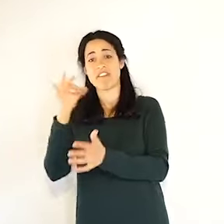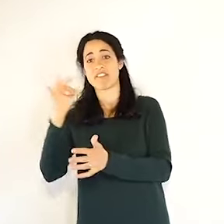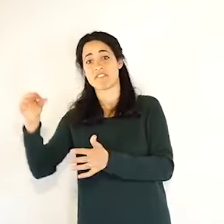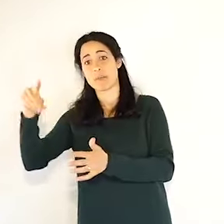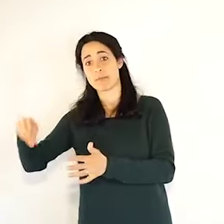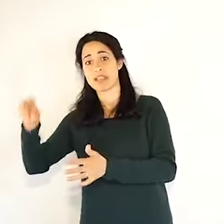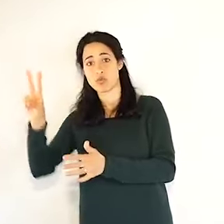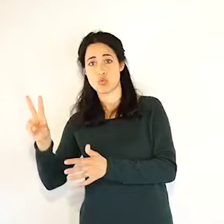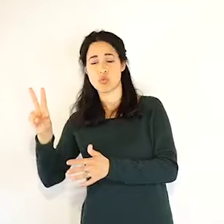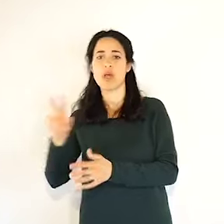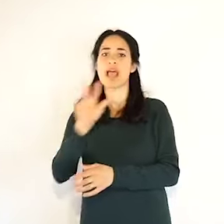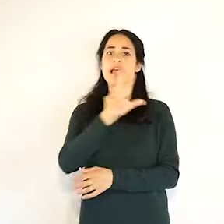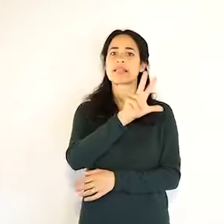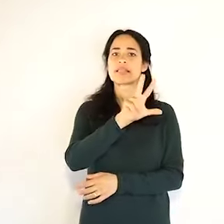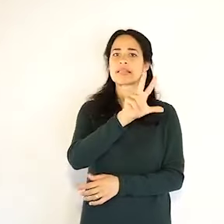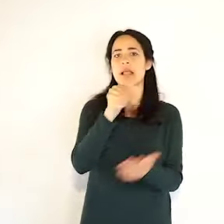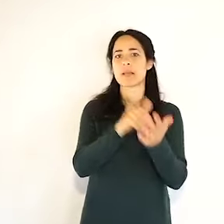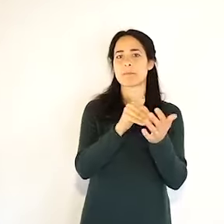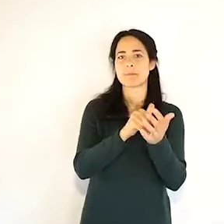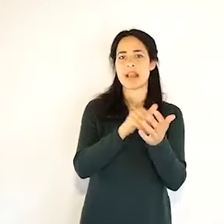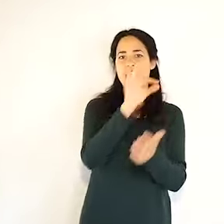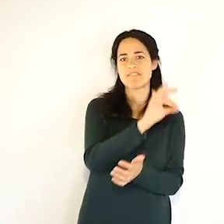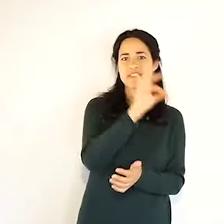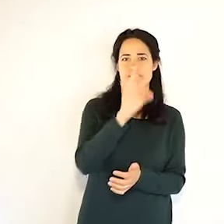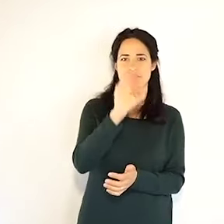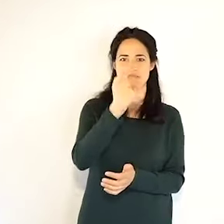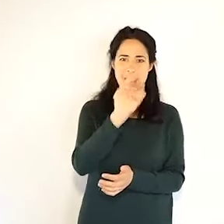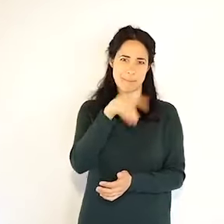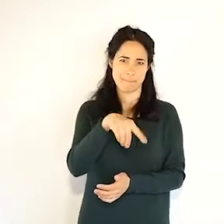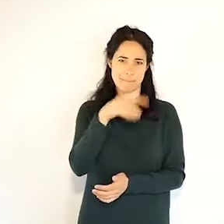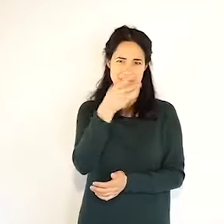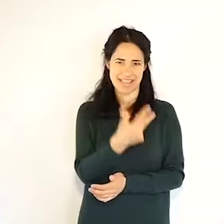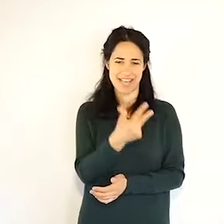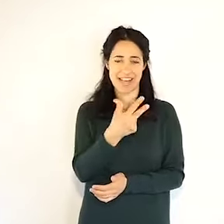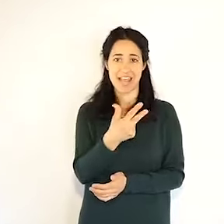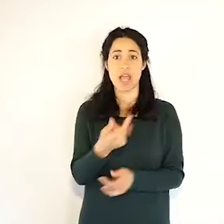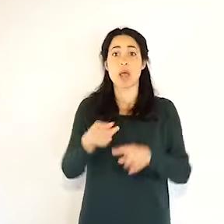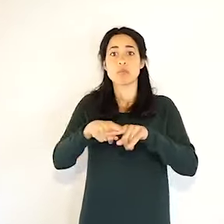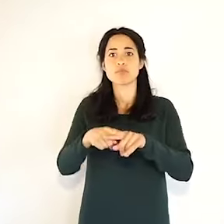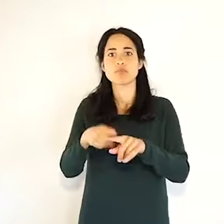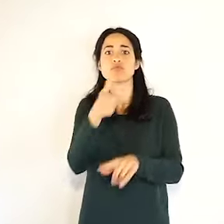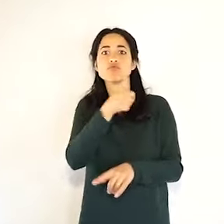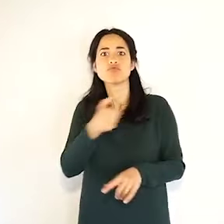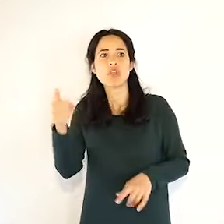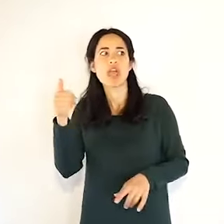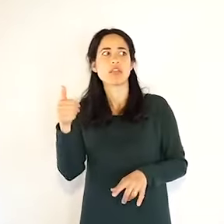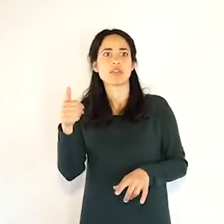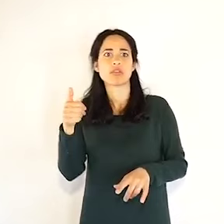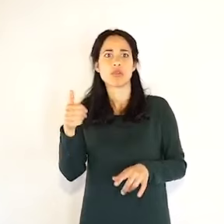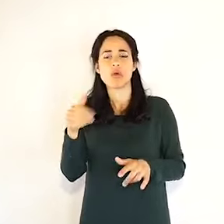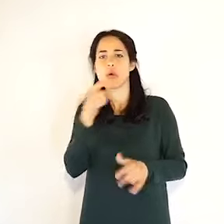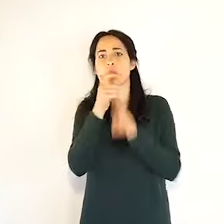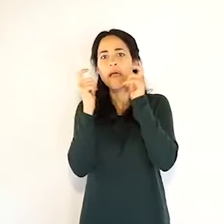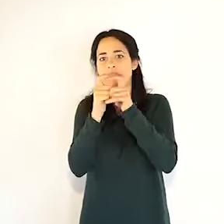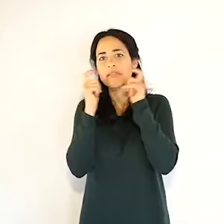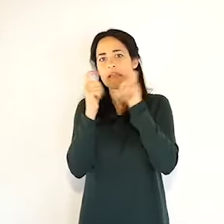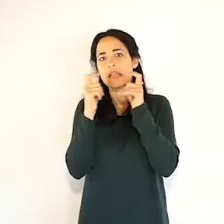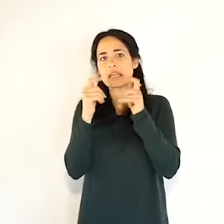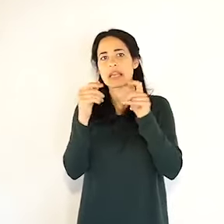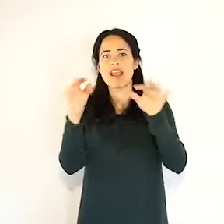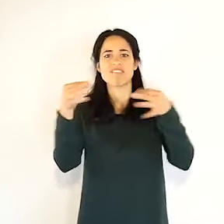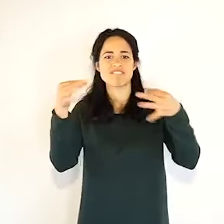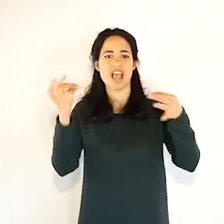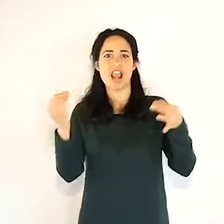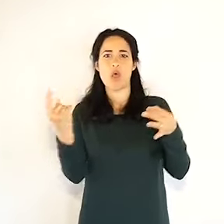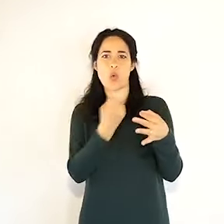Sul sito del Dipartimento, su quello del Ministero della Salute, ci sono i dati complessivi, se volete approfondire